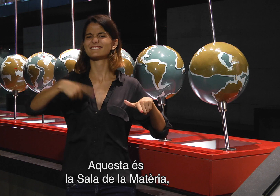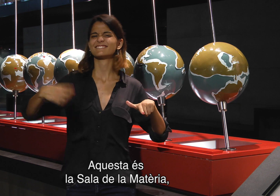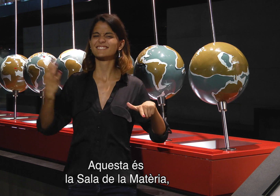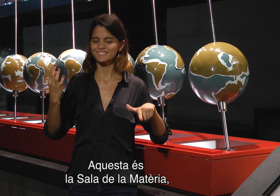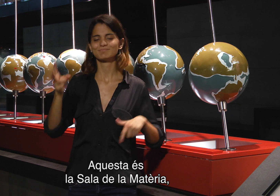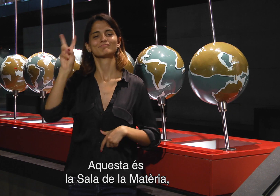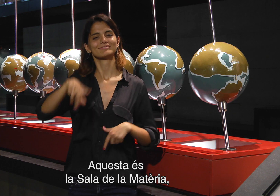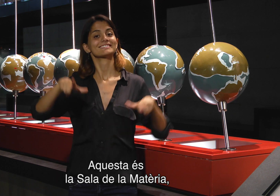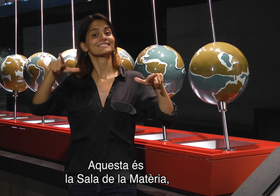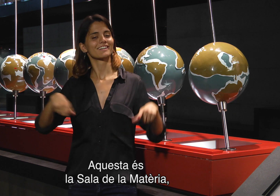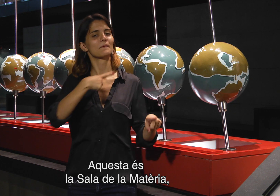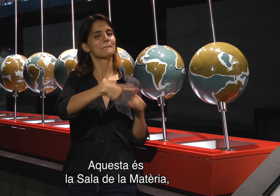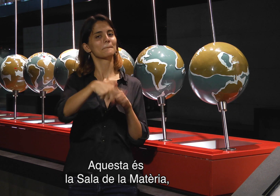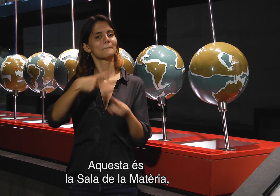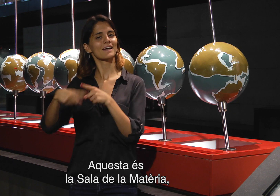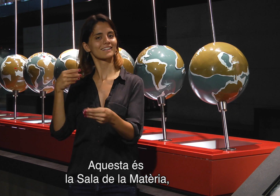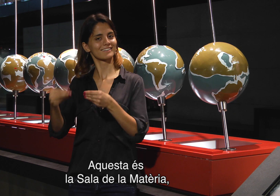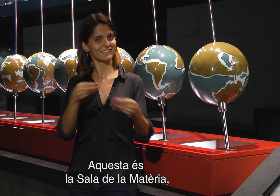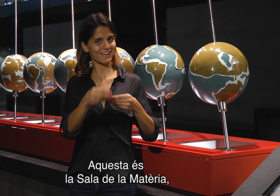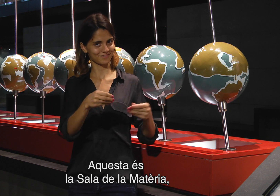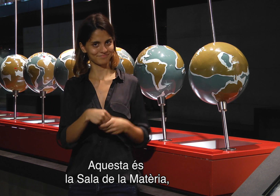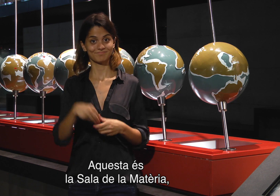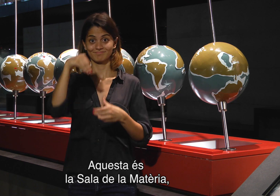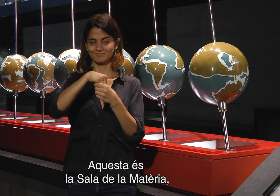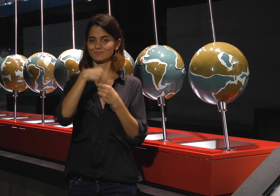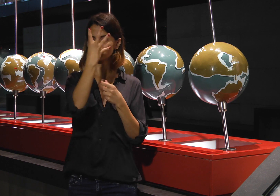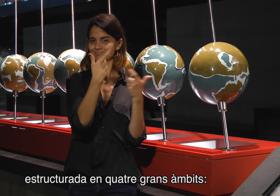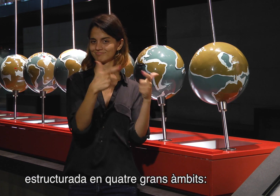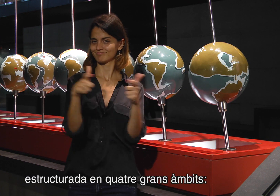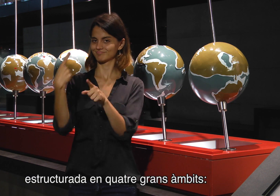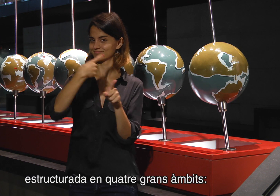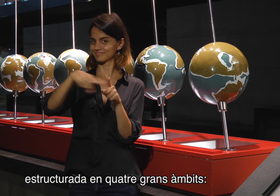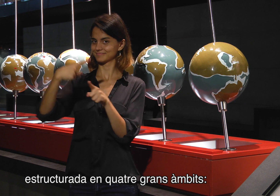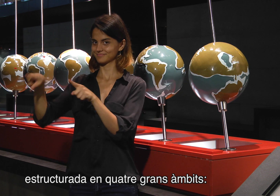Aquesta és la sala de la matèria, estructurada en quatre grans àmbits.